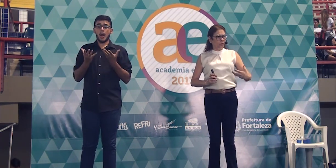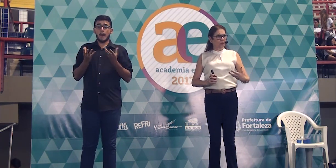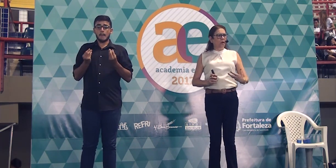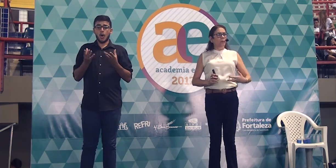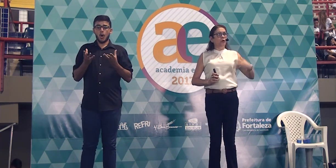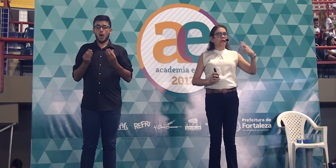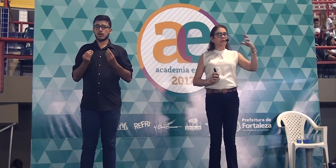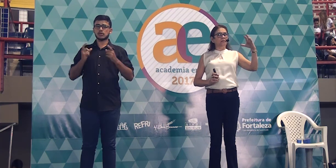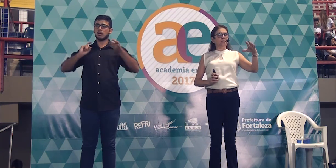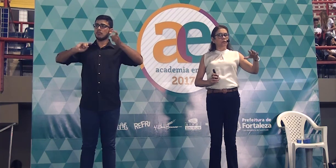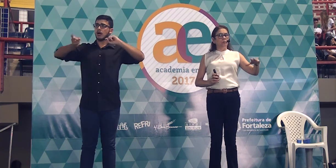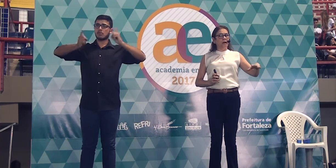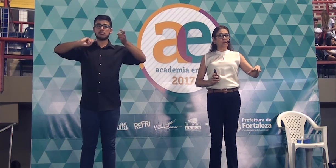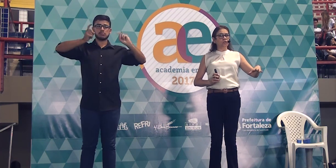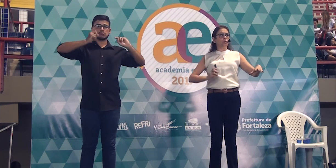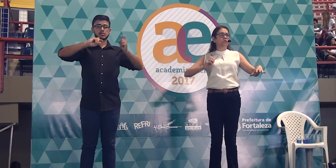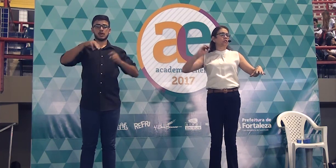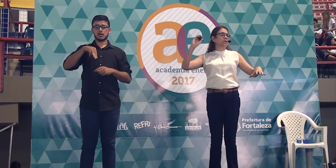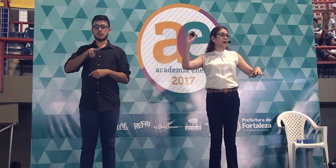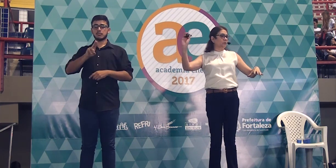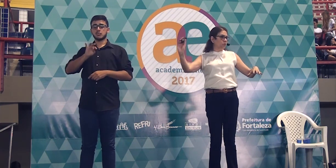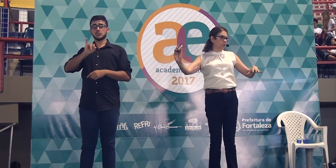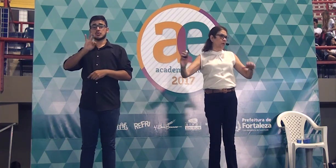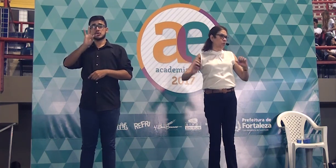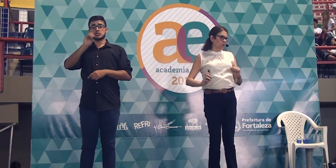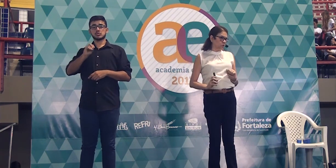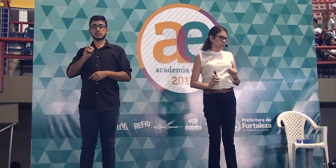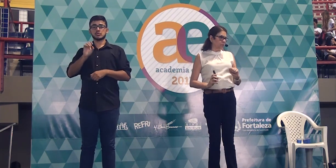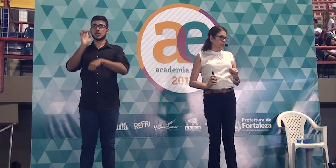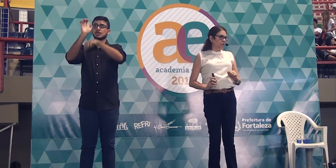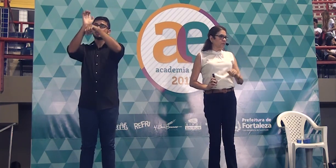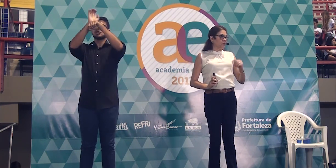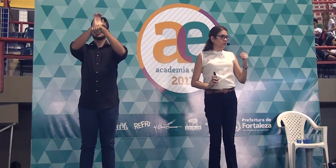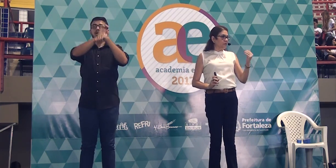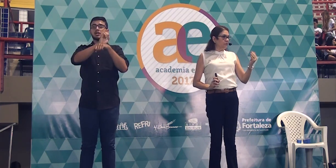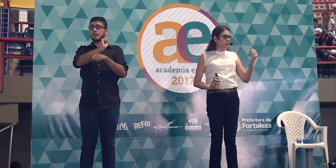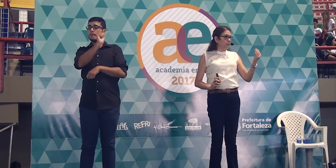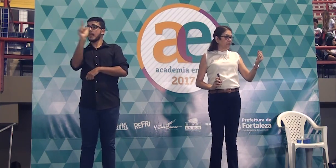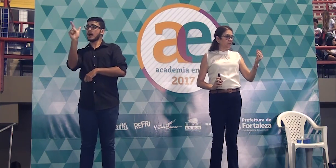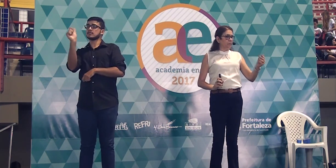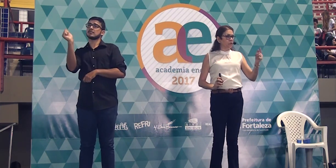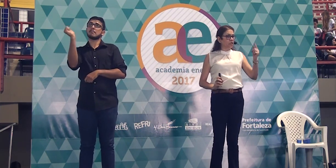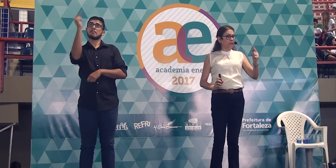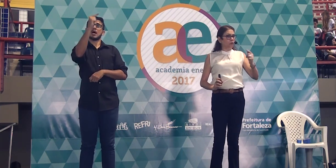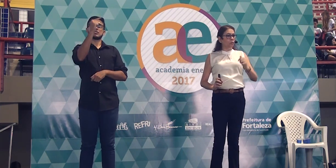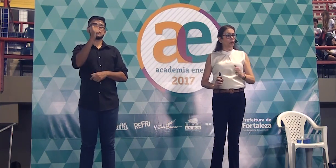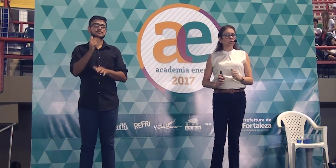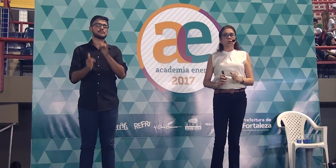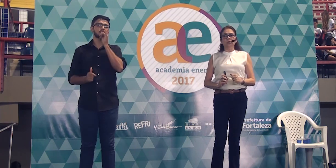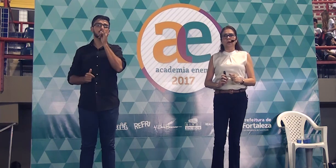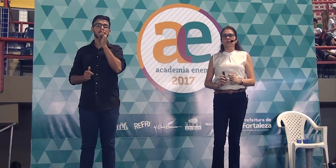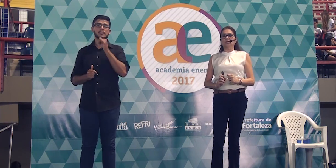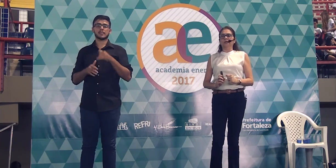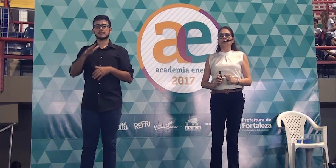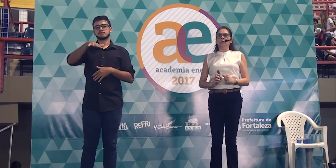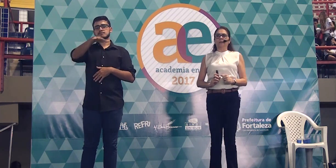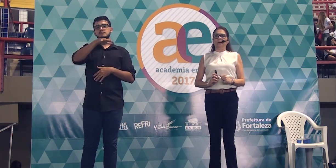intensidade muito. Porque tem sido mais num estado do que no outro. Se você for, por exemplo, um estado como